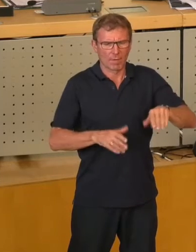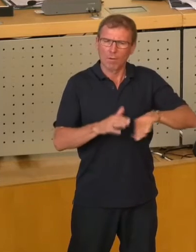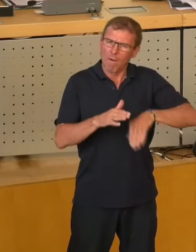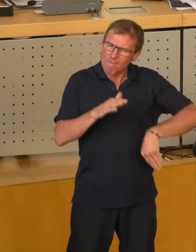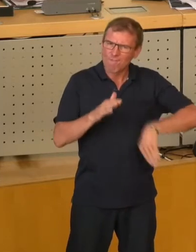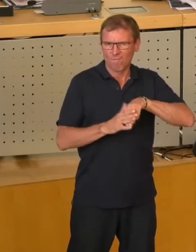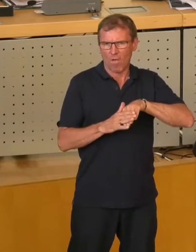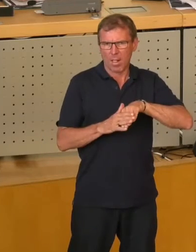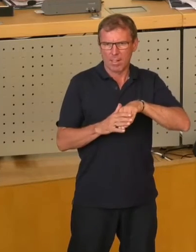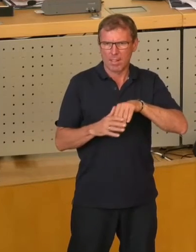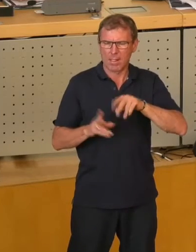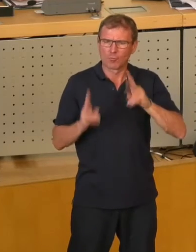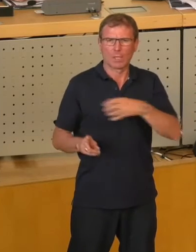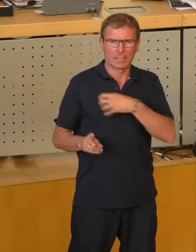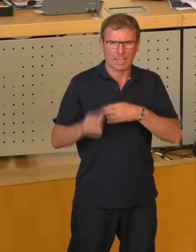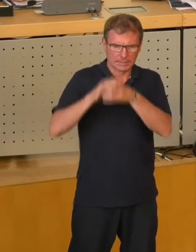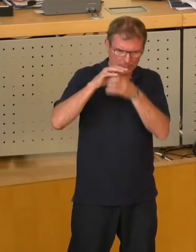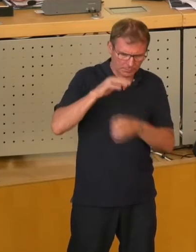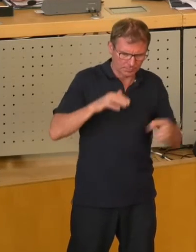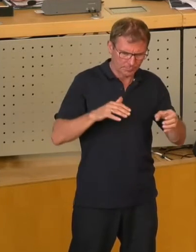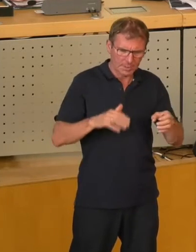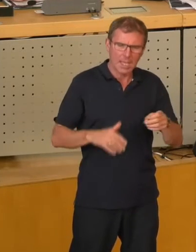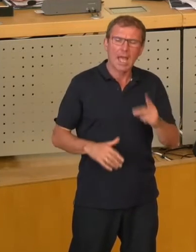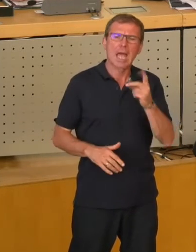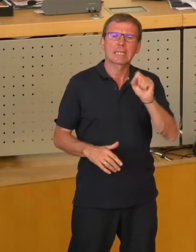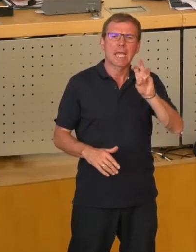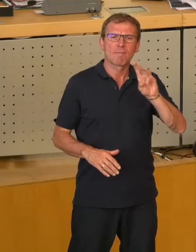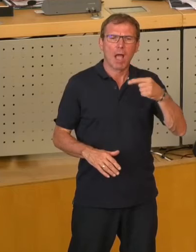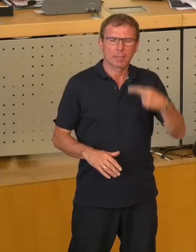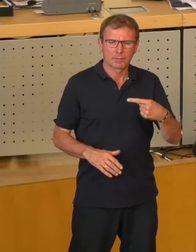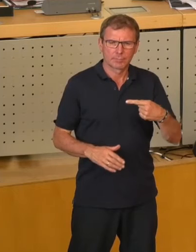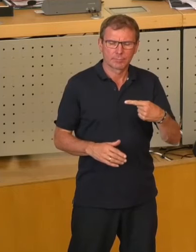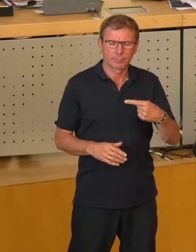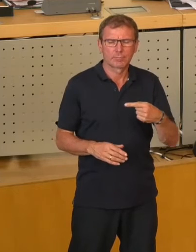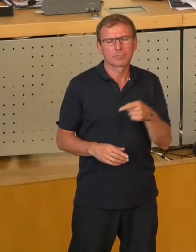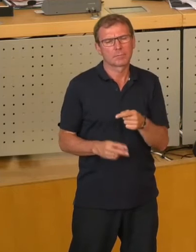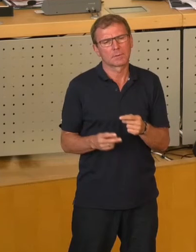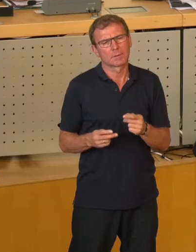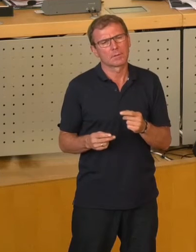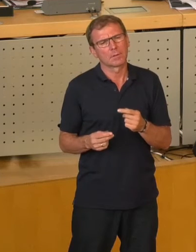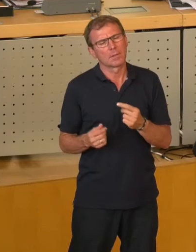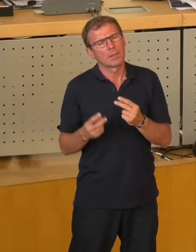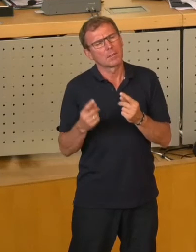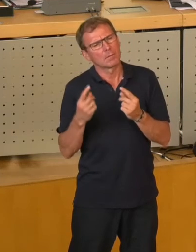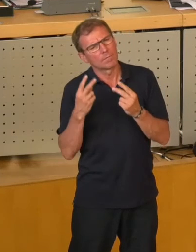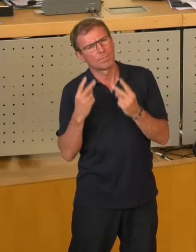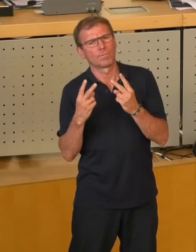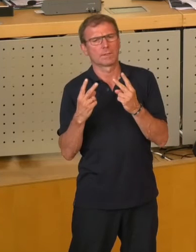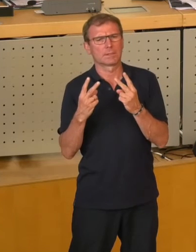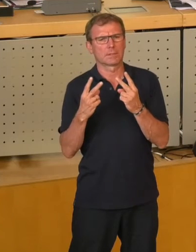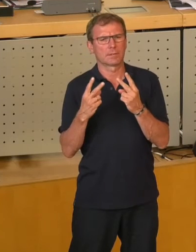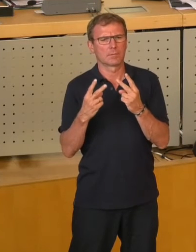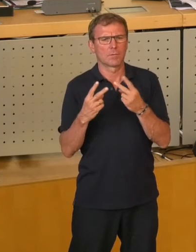der Stadt Dresden fällt. Die Drehwag ist eines der bedeutenden